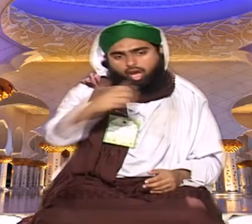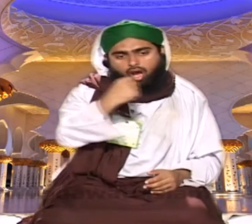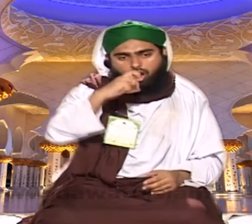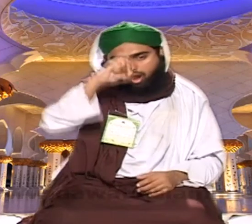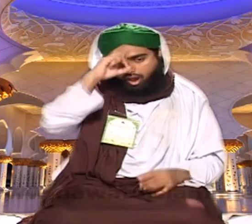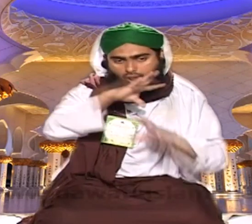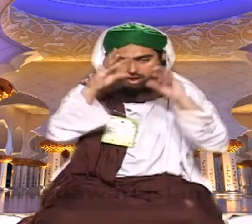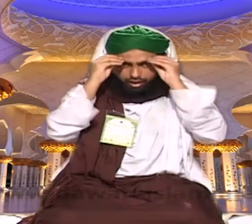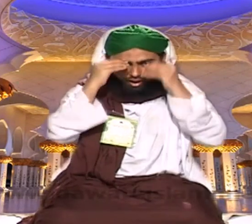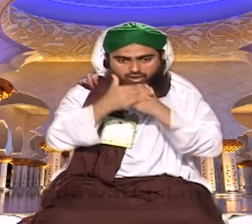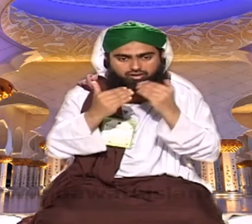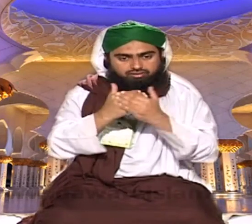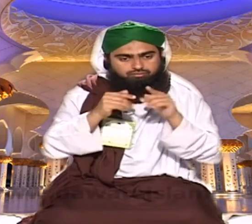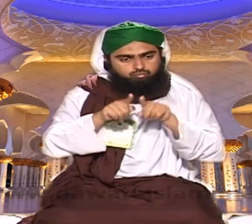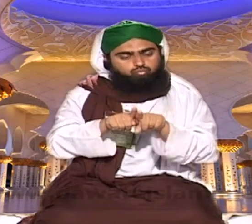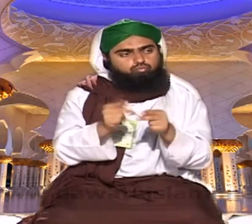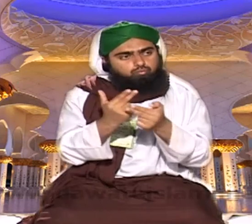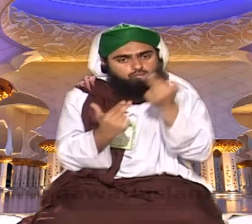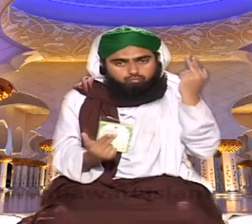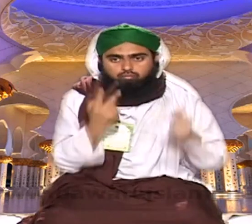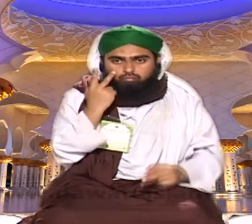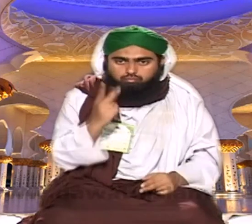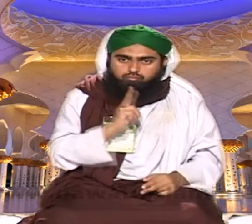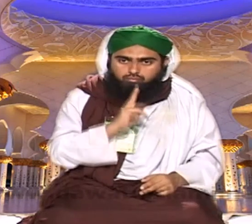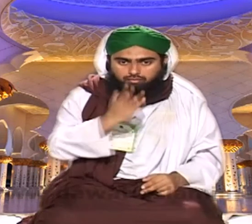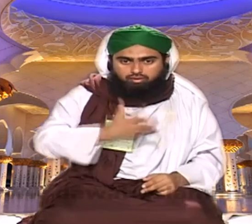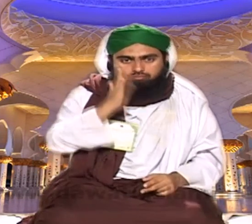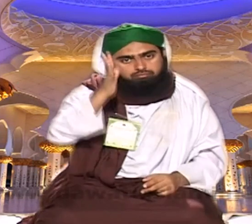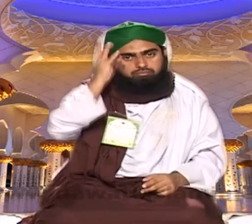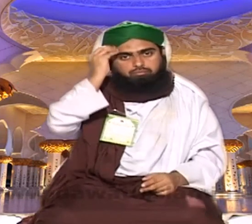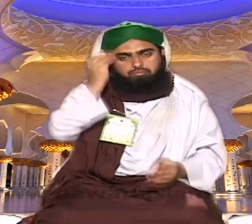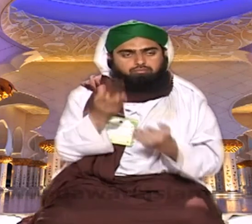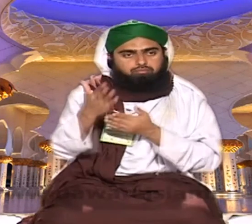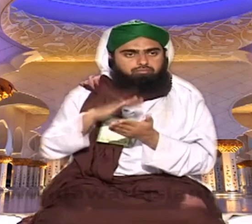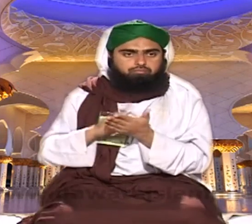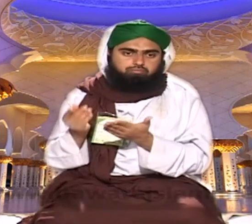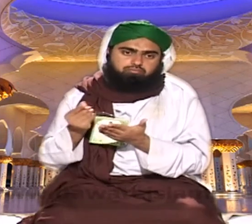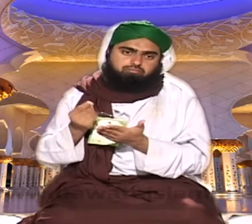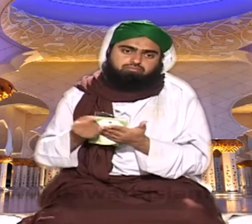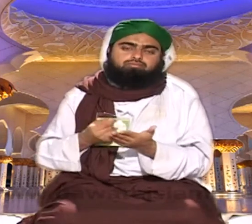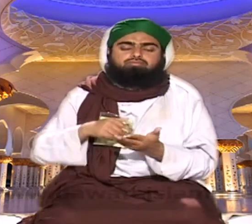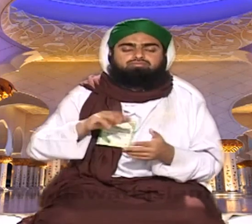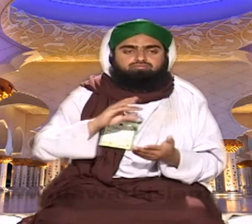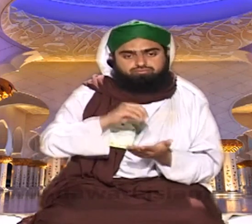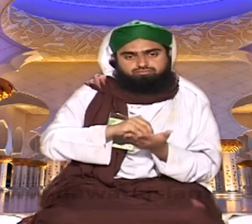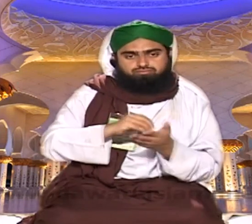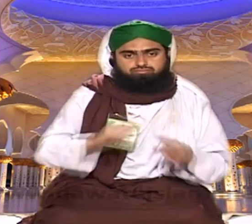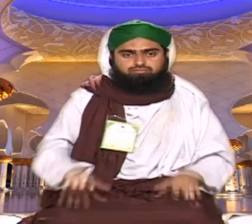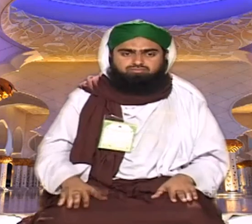اہل حق سے حاصل ہو اسے حاصل کر لینا چاہیے شرط یہ کہ اہل حق یہ مطلب شرط تو یاد لکھے گا تو بہرانے کے حاصل کر لینا چاہیے اب مثلا